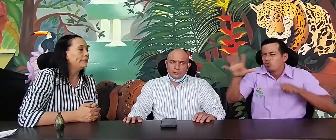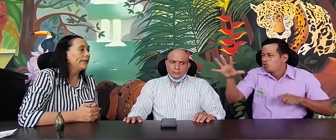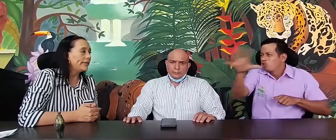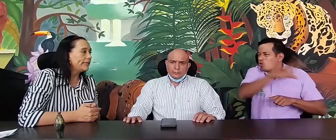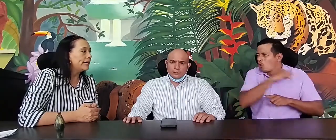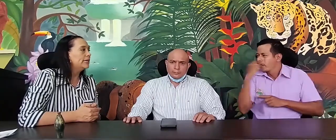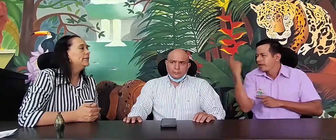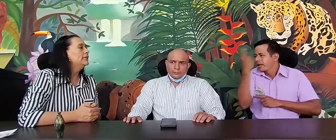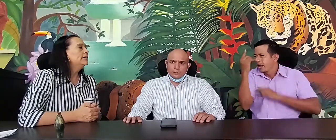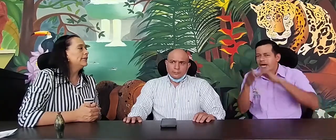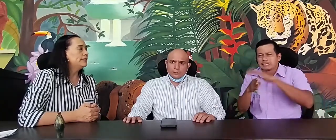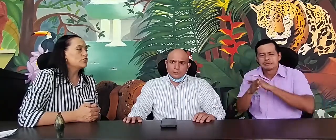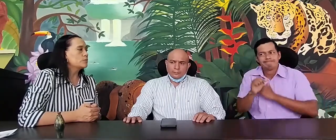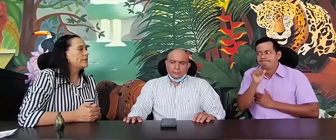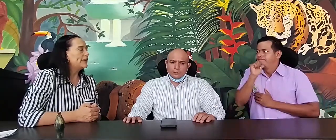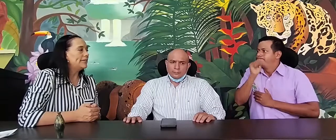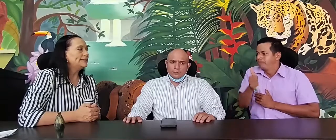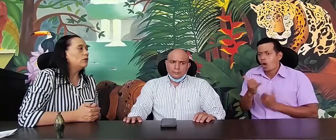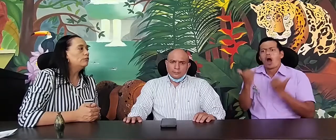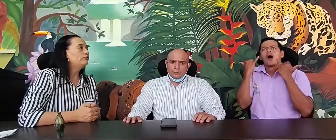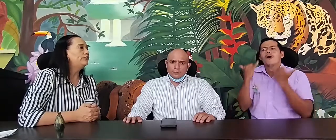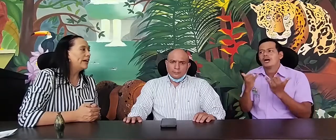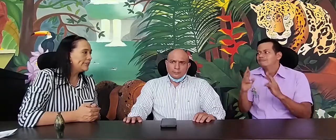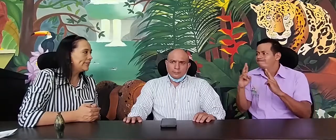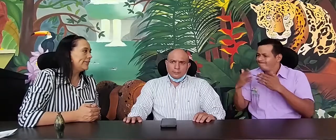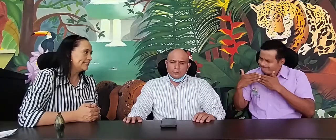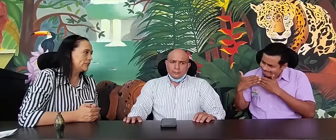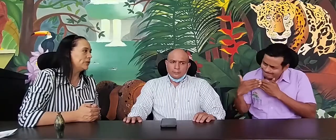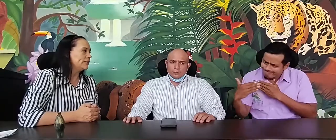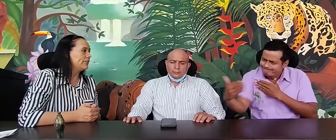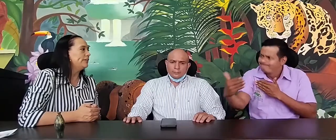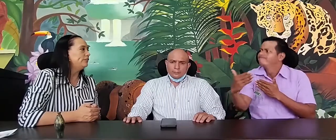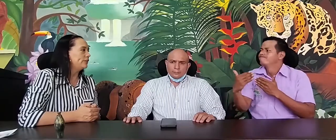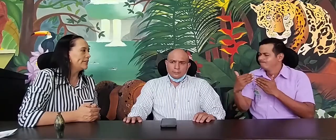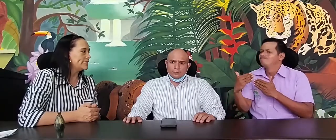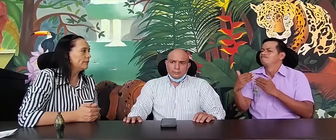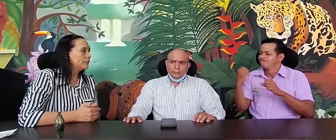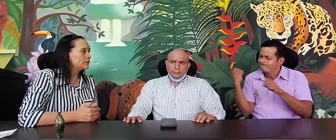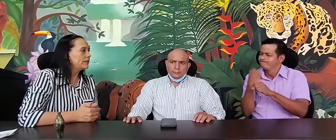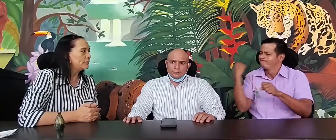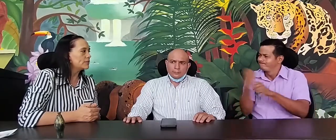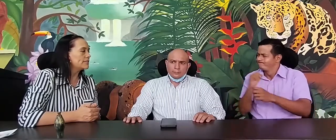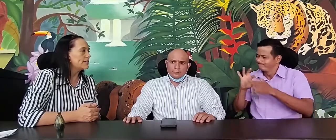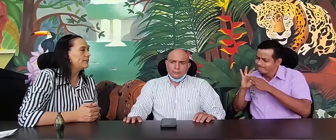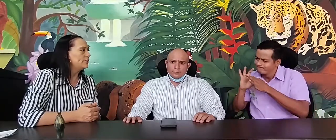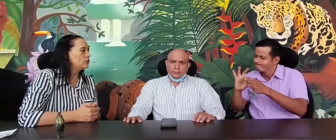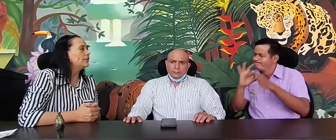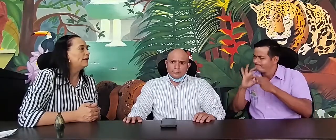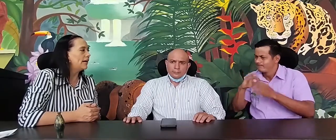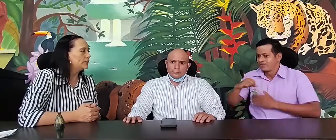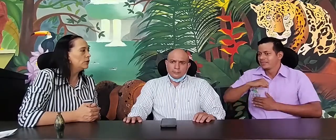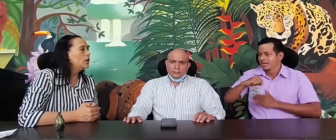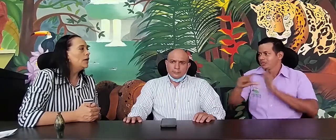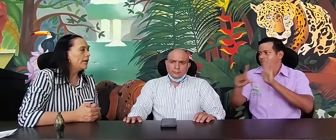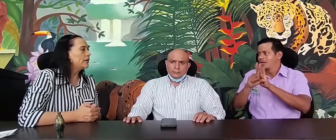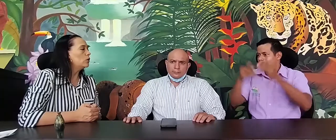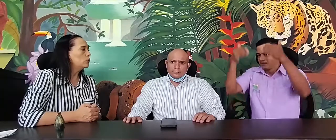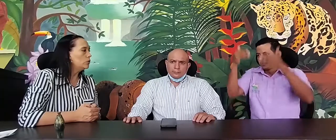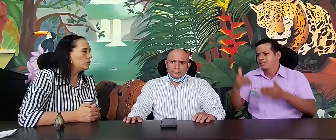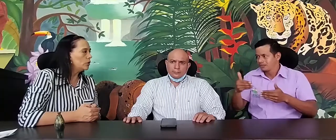médica, de los hospitales, aún falta el acceso y influencia, pero sabemos que se ha venido trabajando en conjunto,